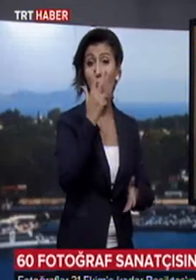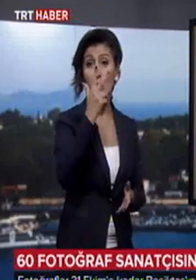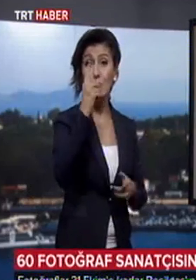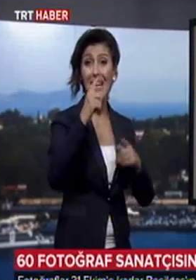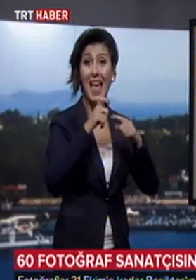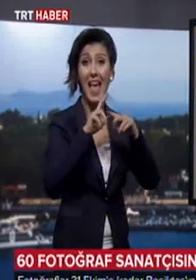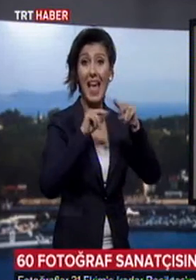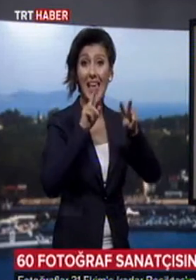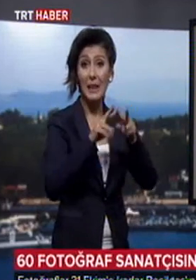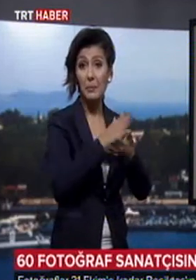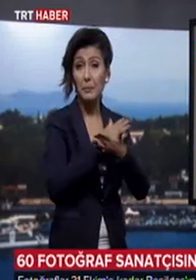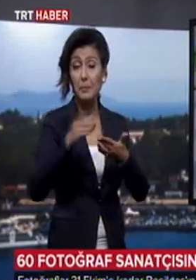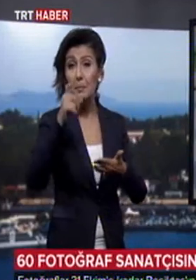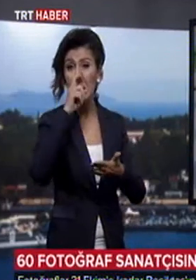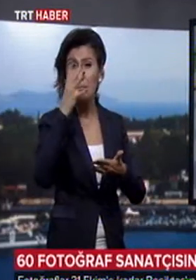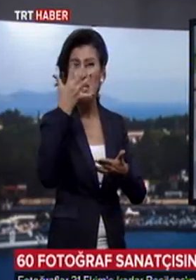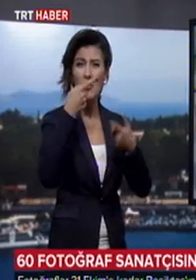kadar Beşiktaş'ta 5 farklı noktada sergilenecek.